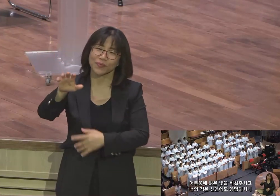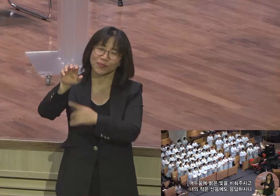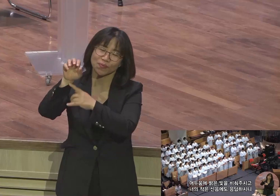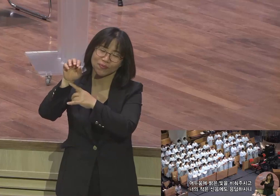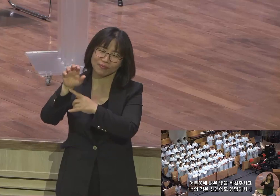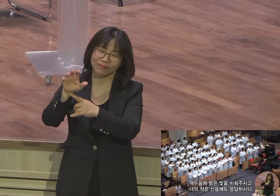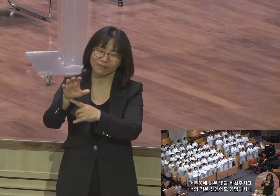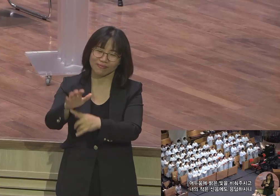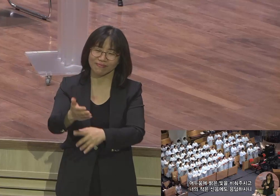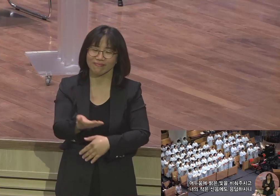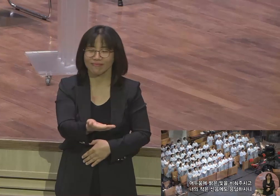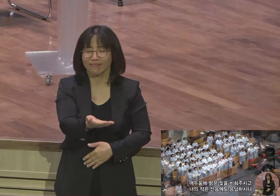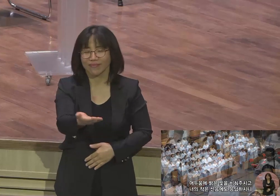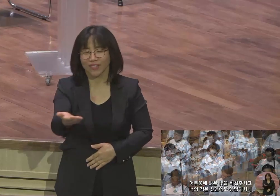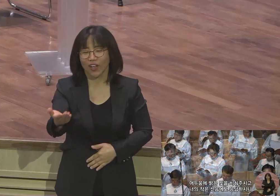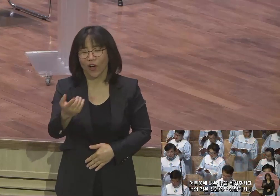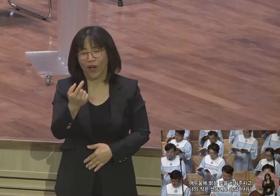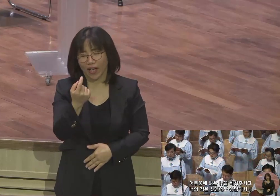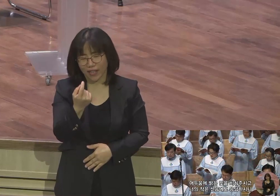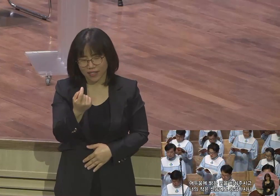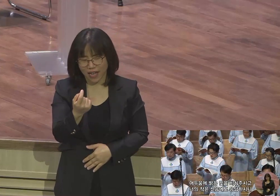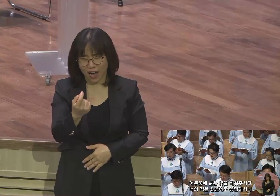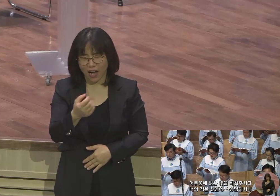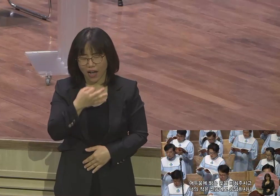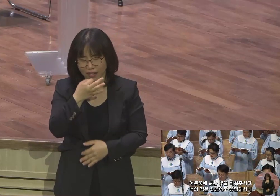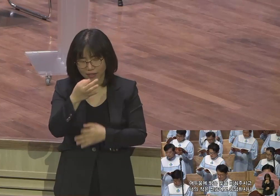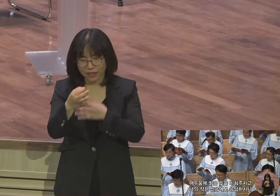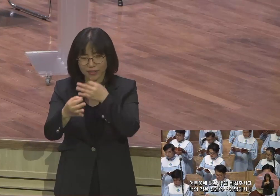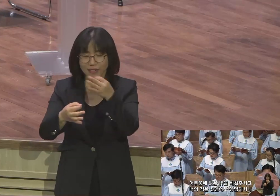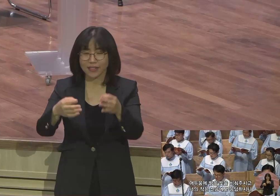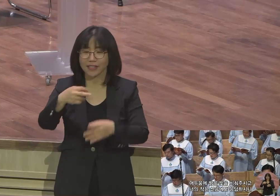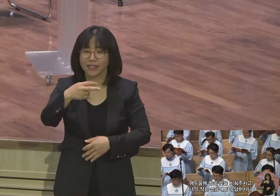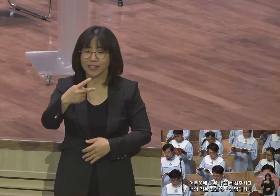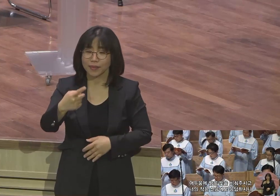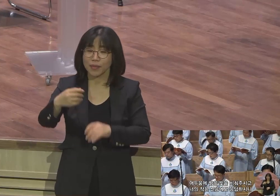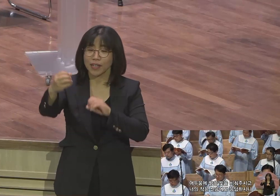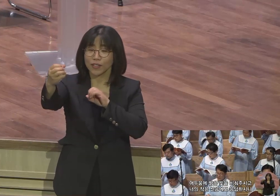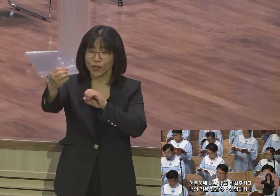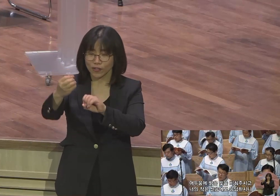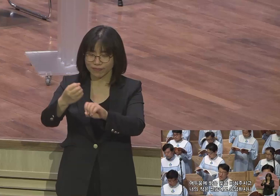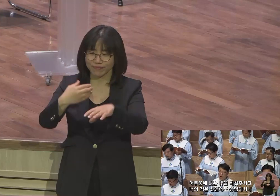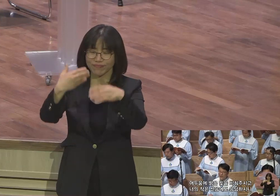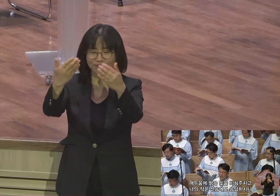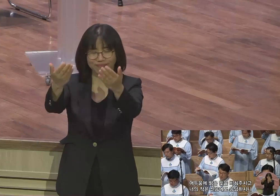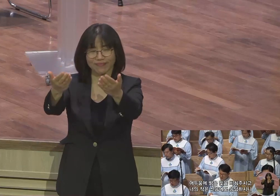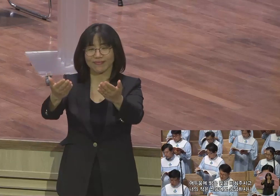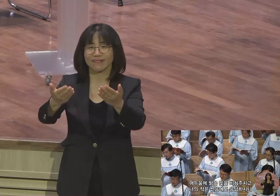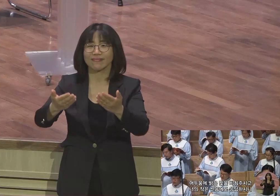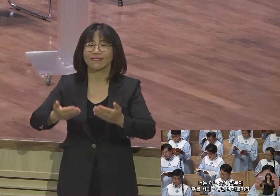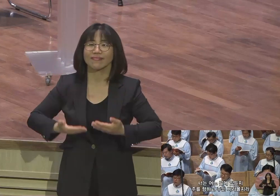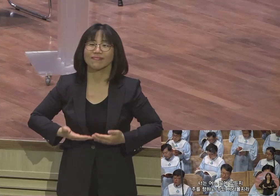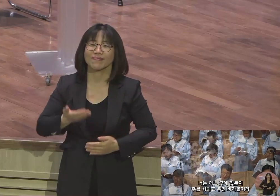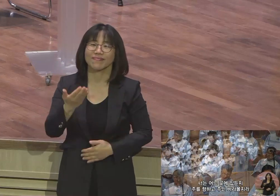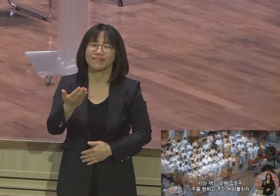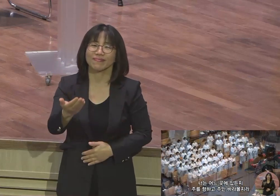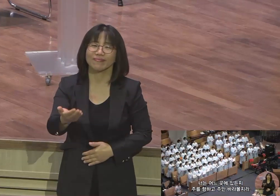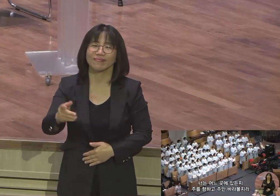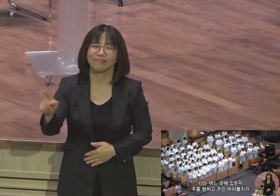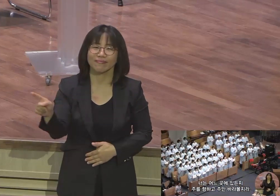비춰주시고 너의 자는 시간에도 응답하시니 너는